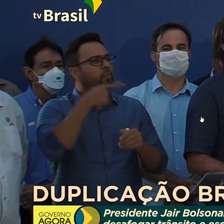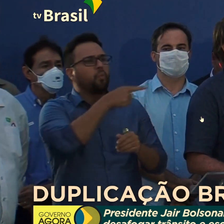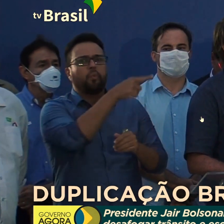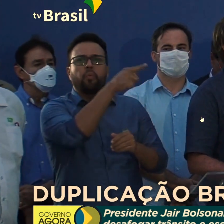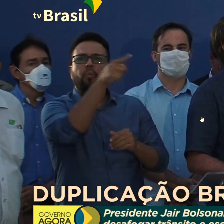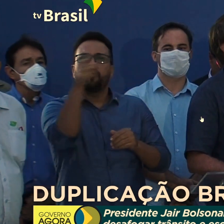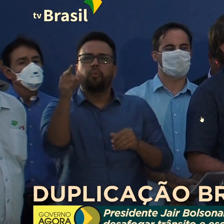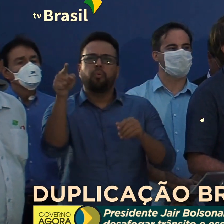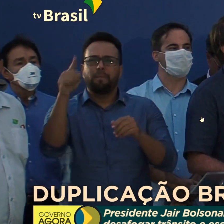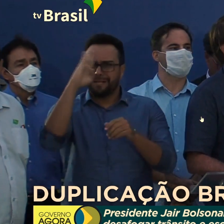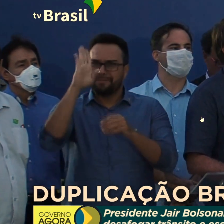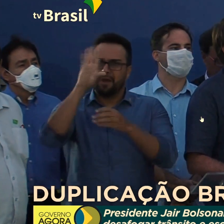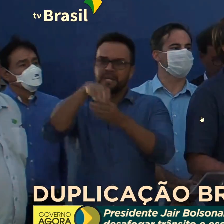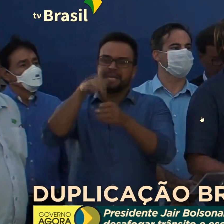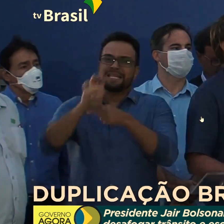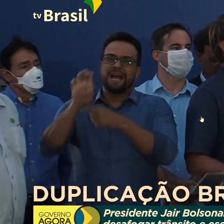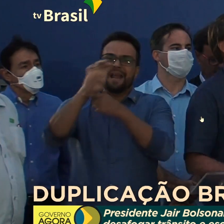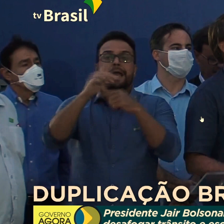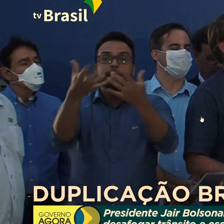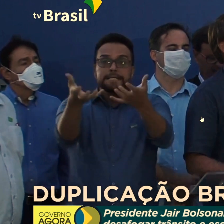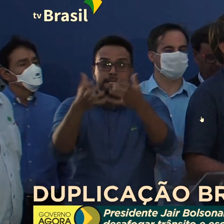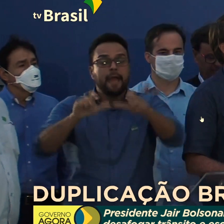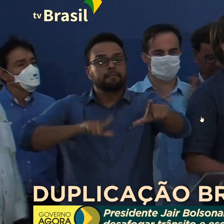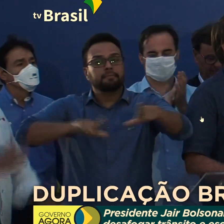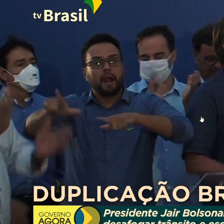em especial no Ceará, é trabalhar.